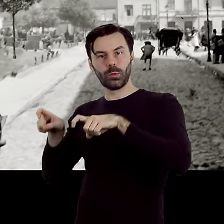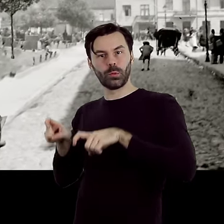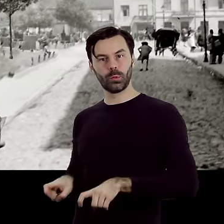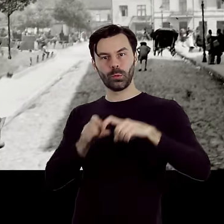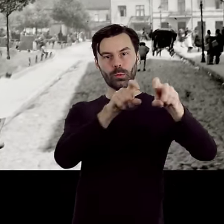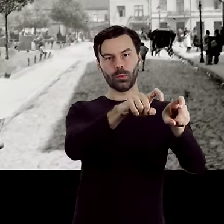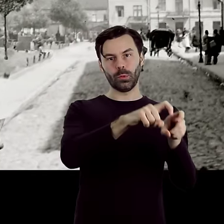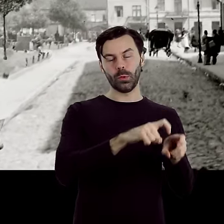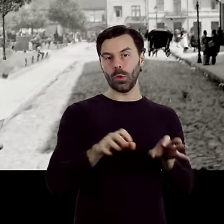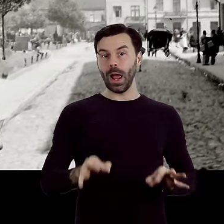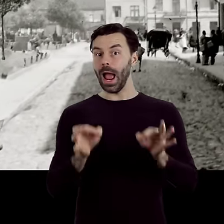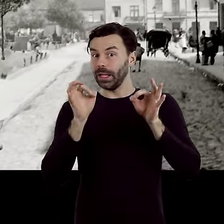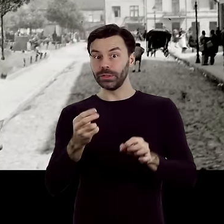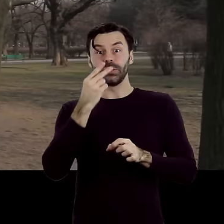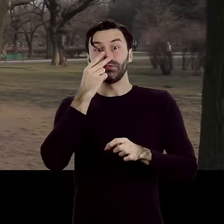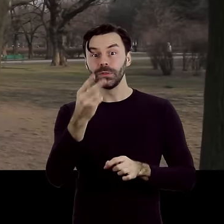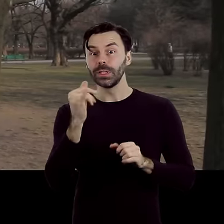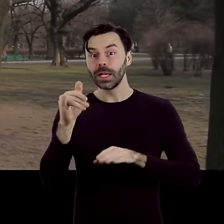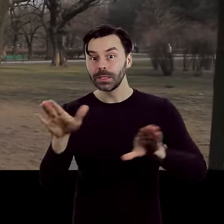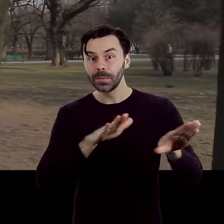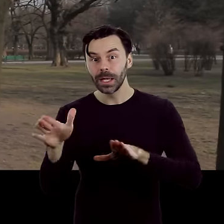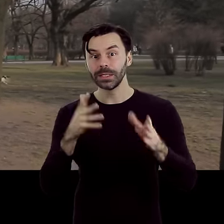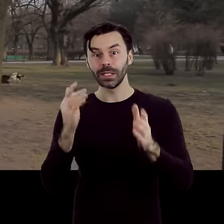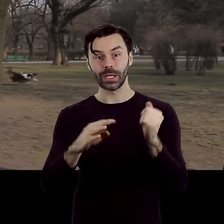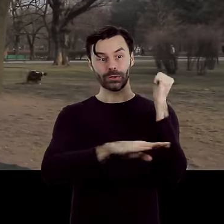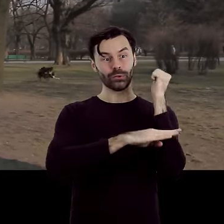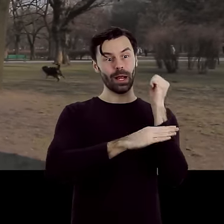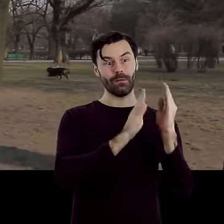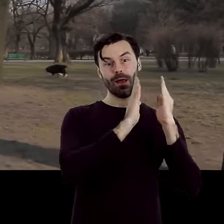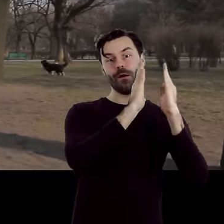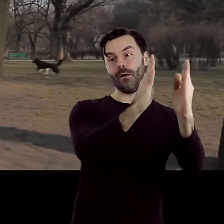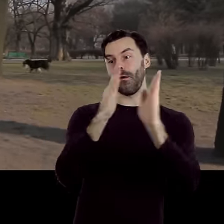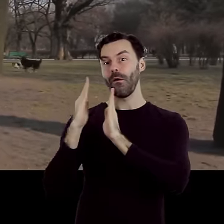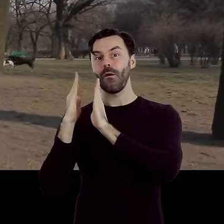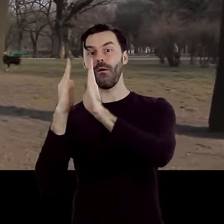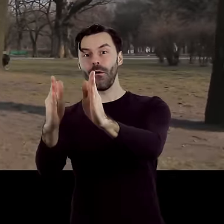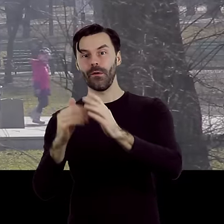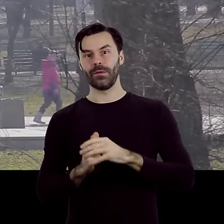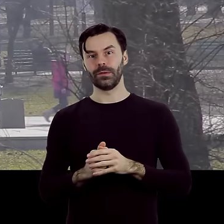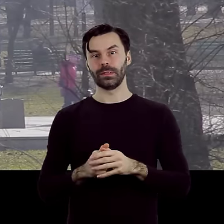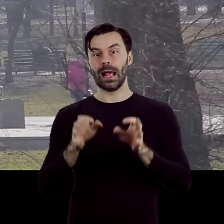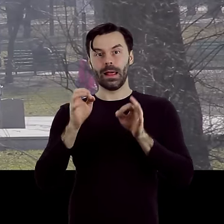Dziś poznamy to miejsce po podwójnym szpalerze drzew. W miejscu jednej z kamienic od